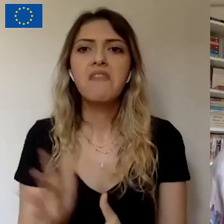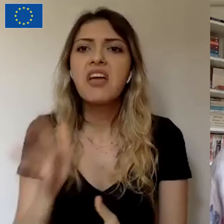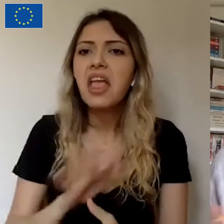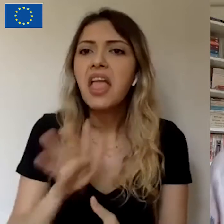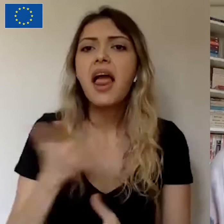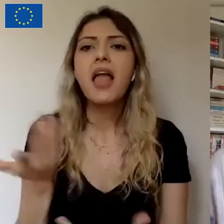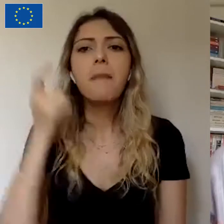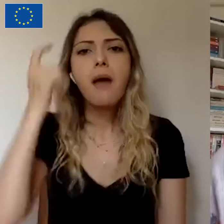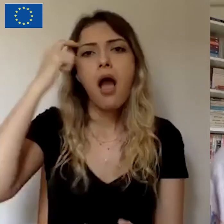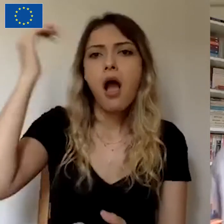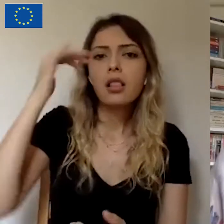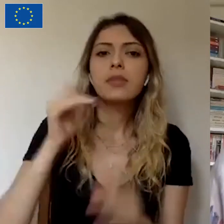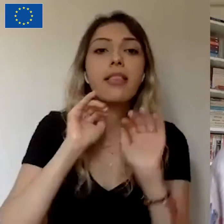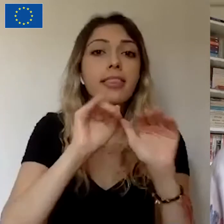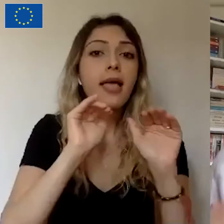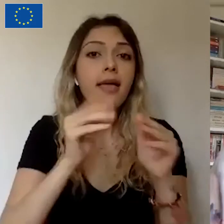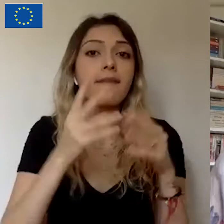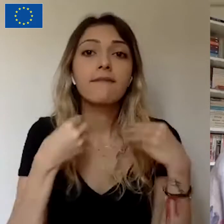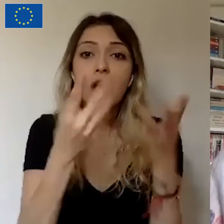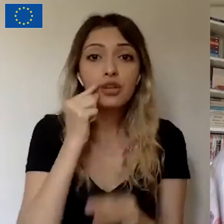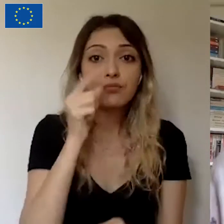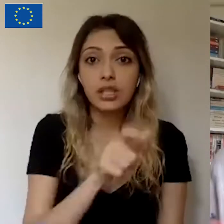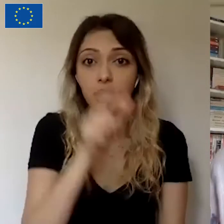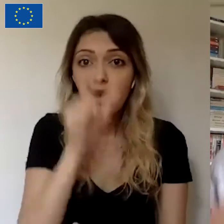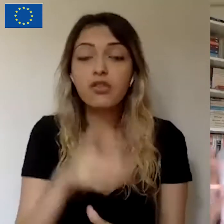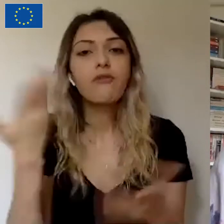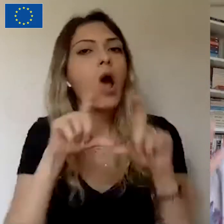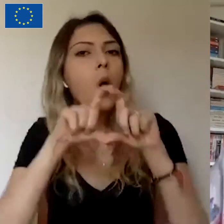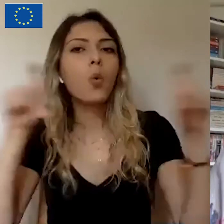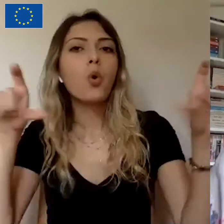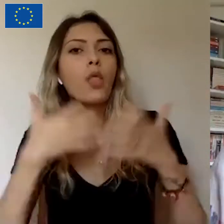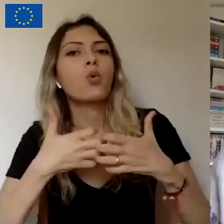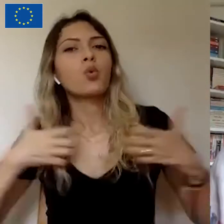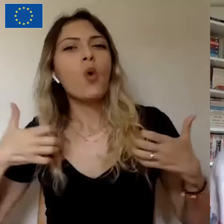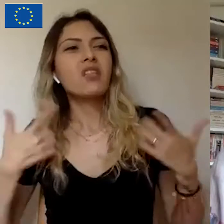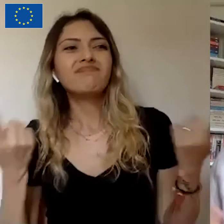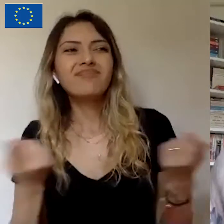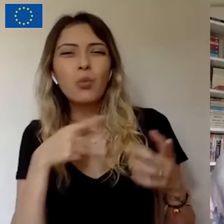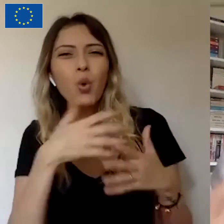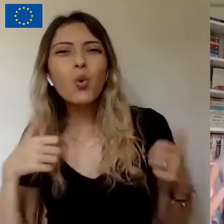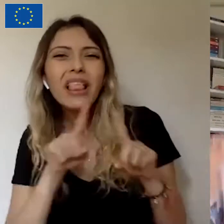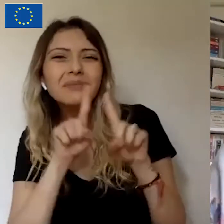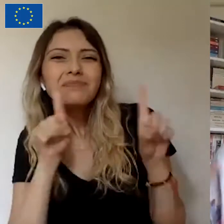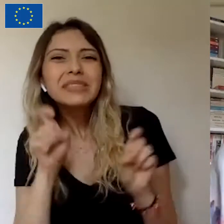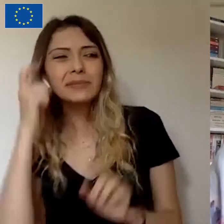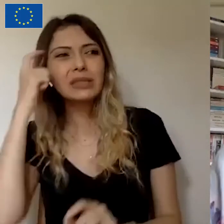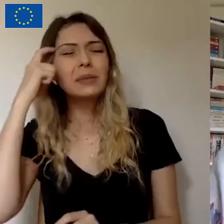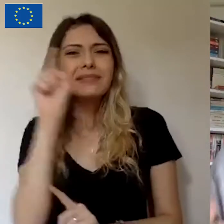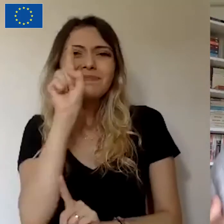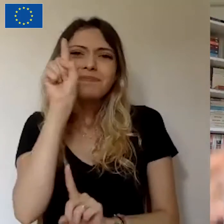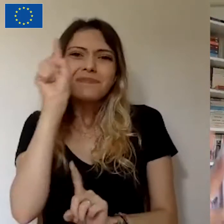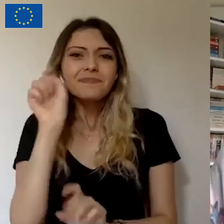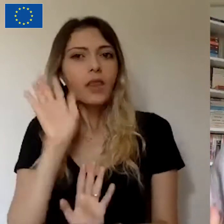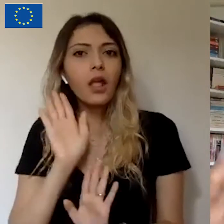destek vereceğimiz kişilerin ya da işte kurumların güvenirliği genelde hep kapımızda soru işaretidir ve